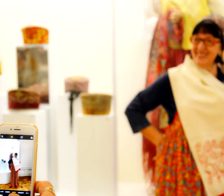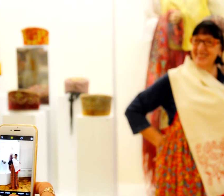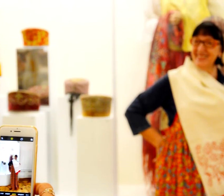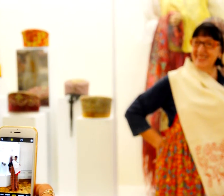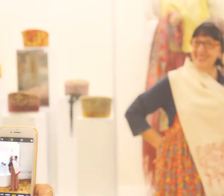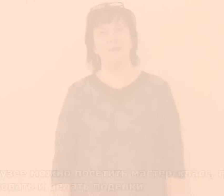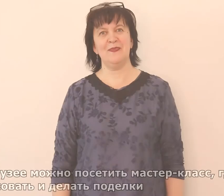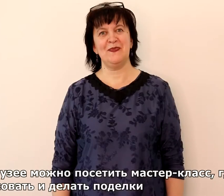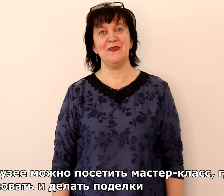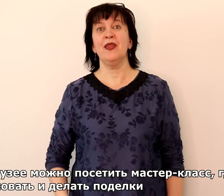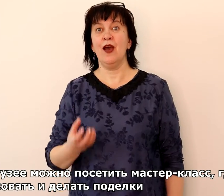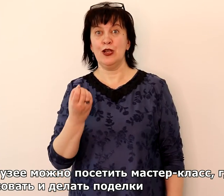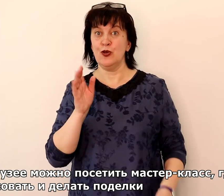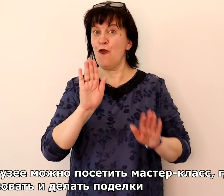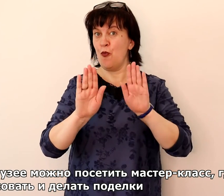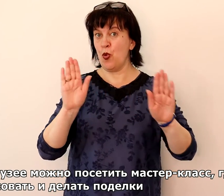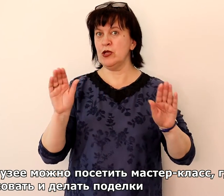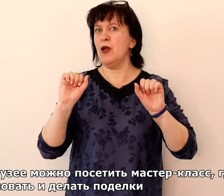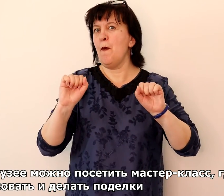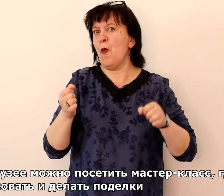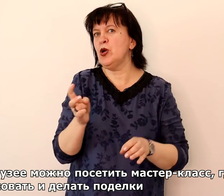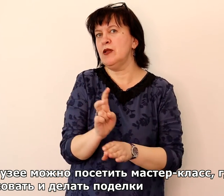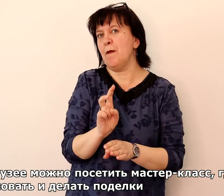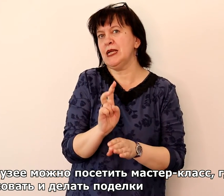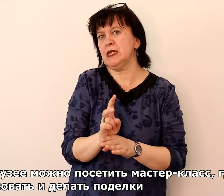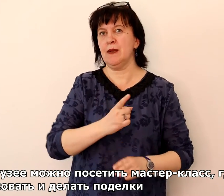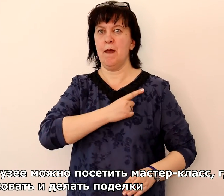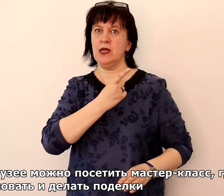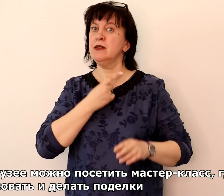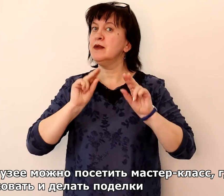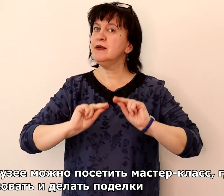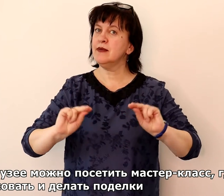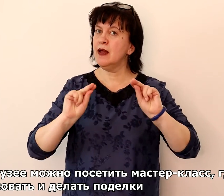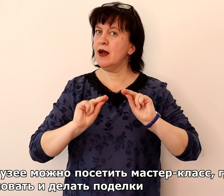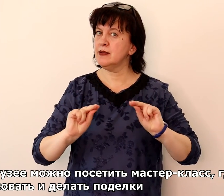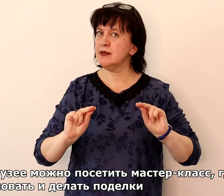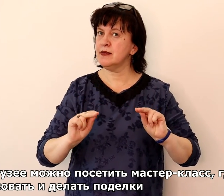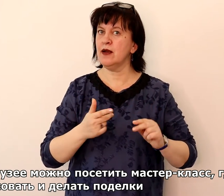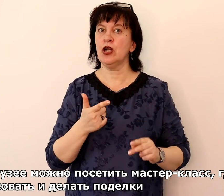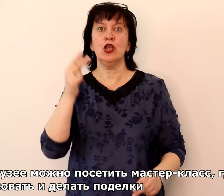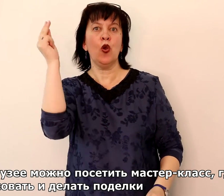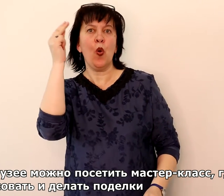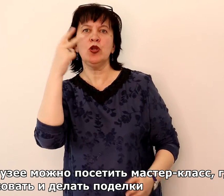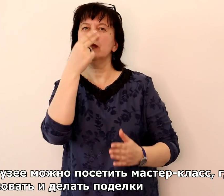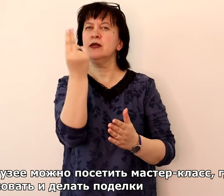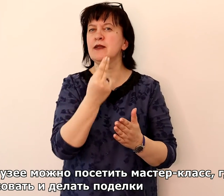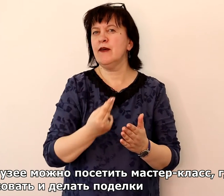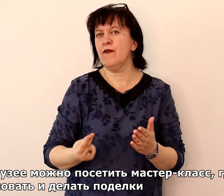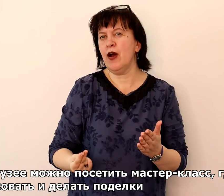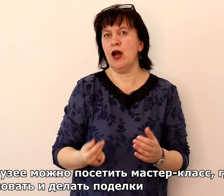В музее можно посетить мастер-класс, где учат рисовать и делать поделки.